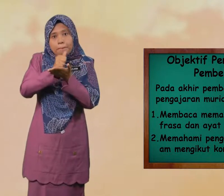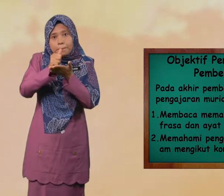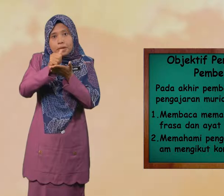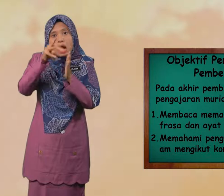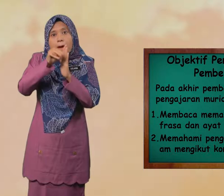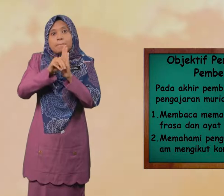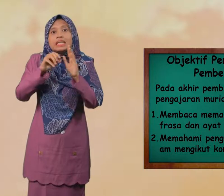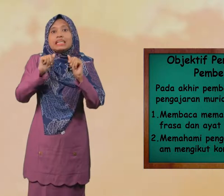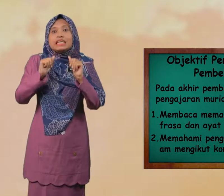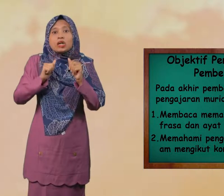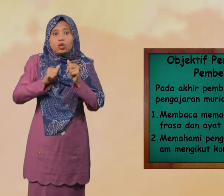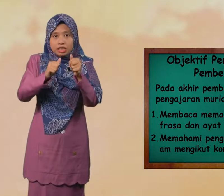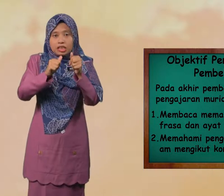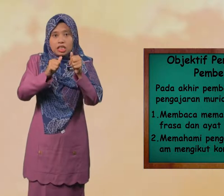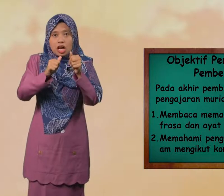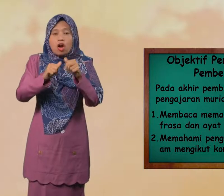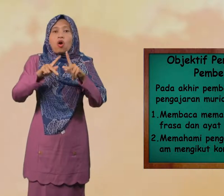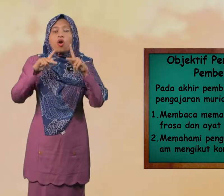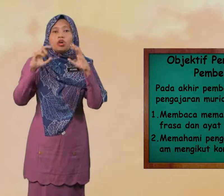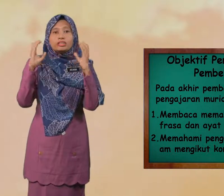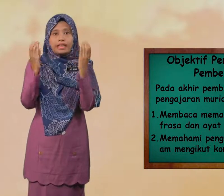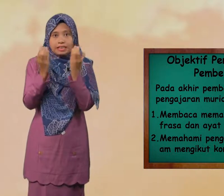mengikut konteks